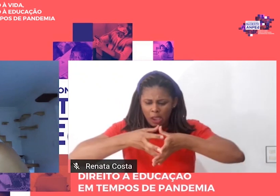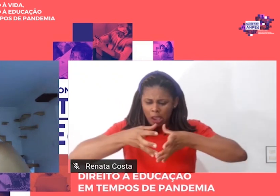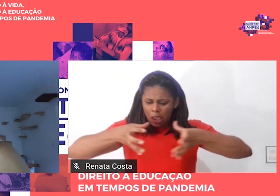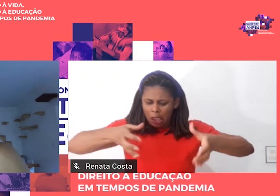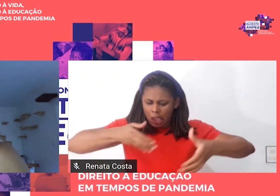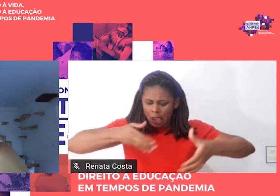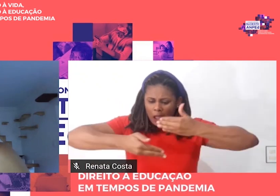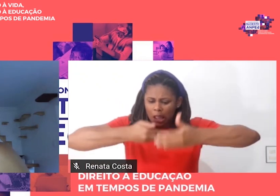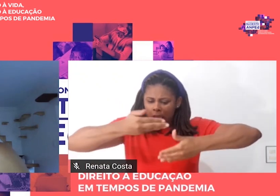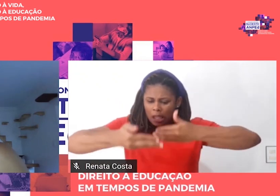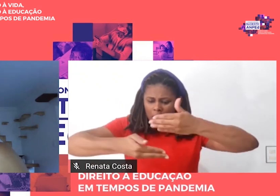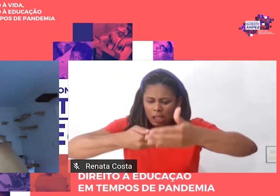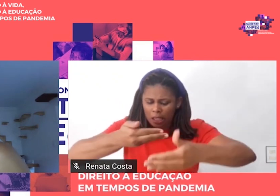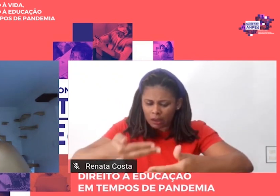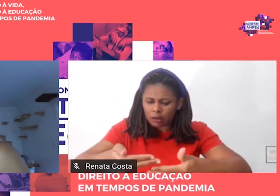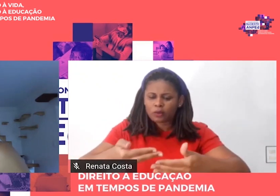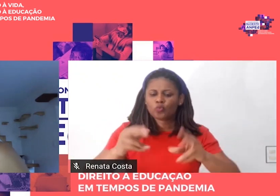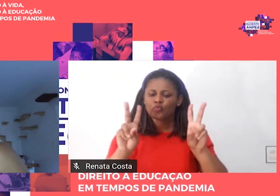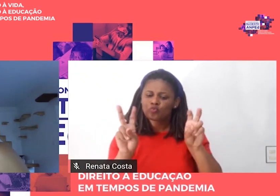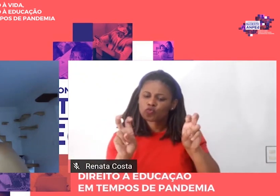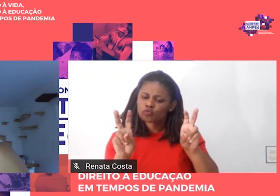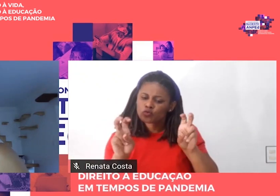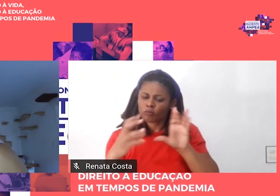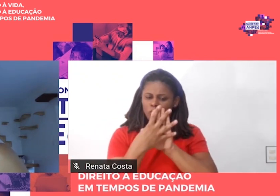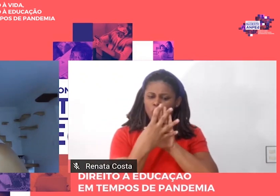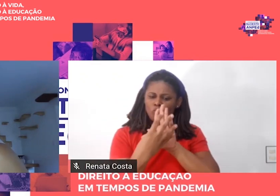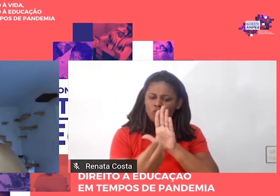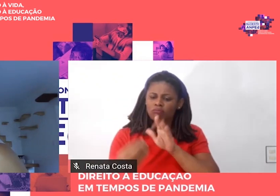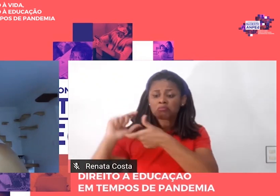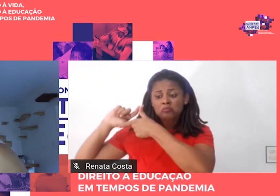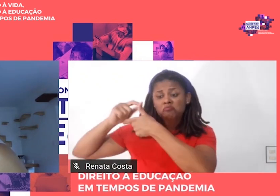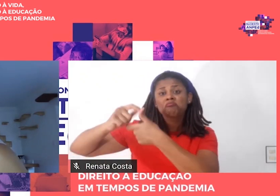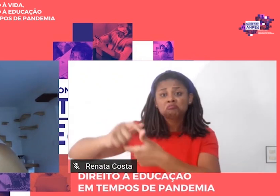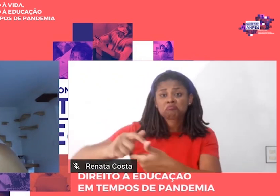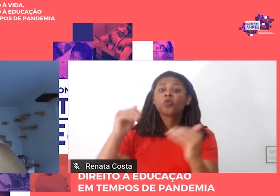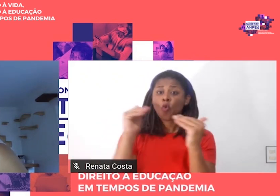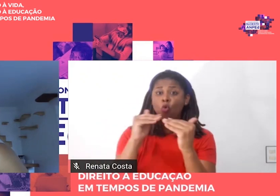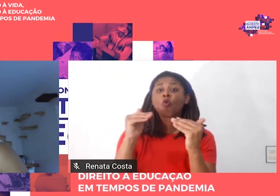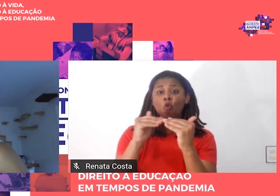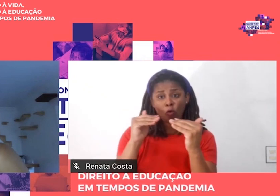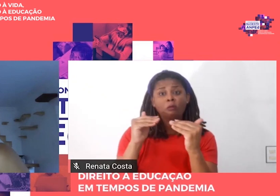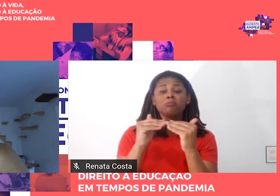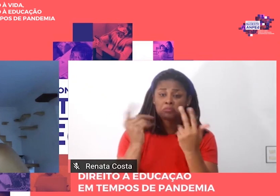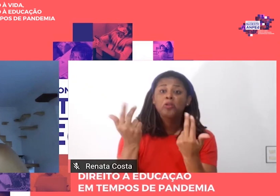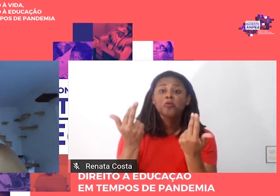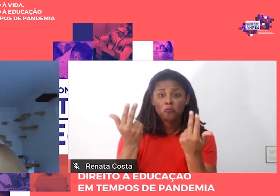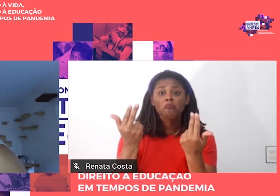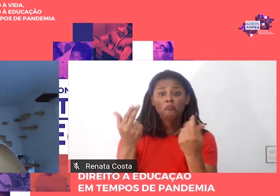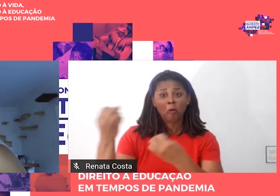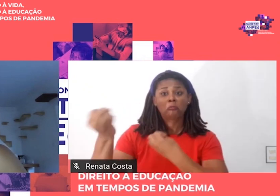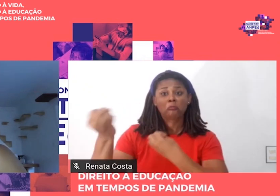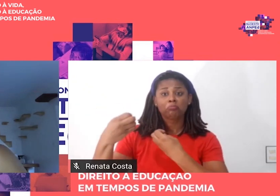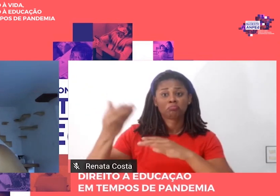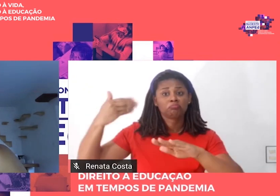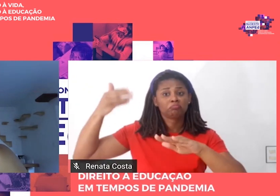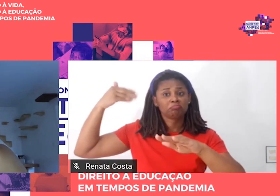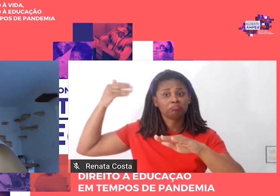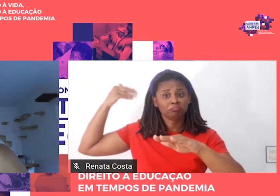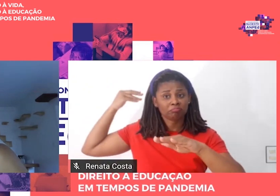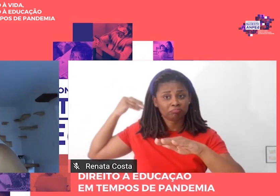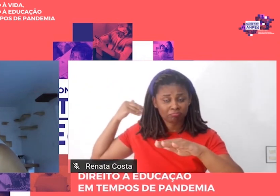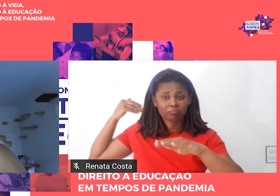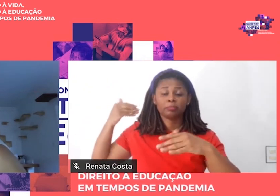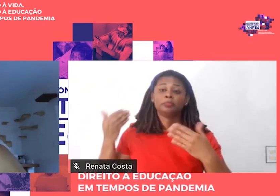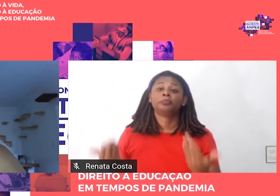parecia coerente com o que eu conhecia até então. Ao chegar ao estudo sobre a pedagogia